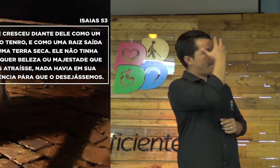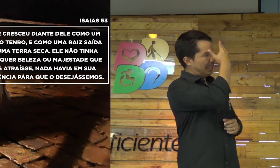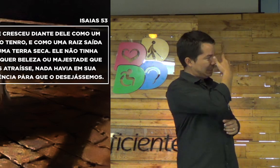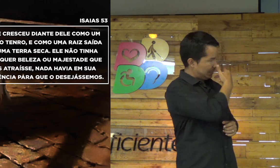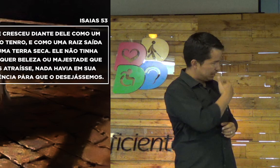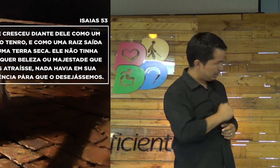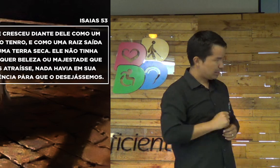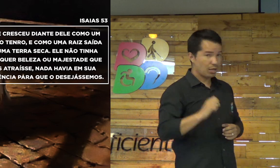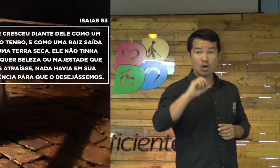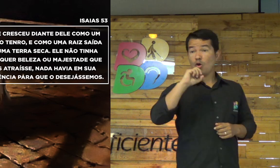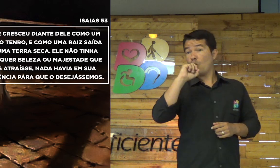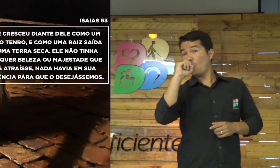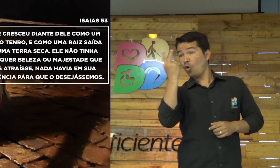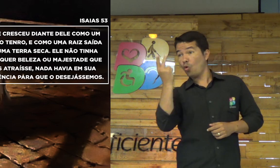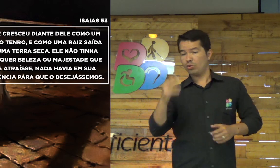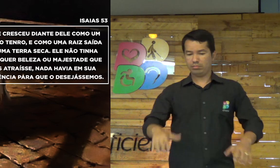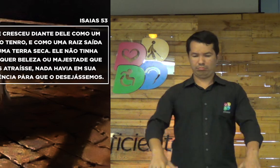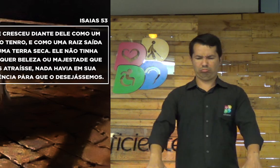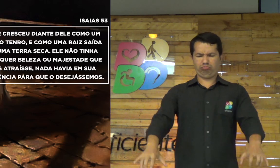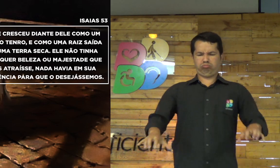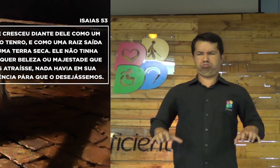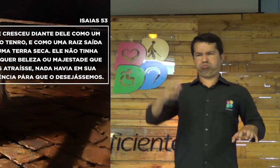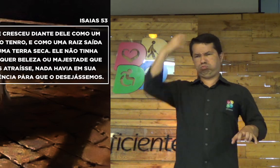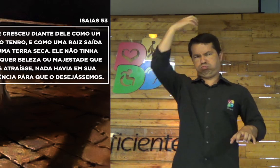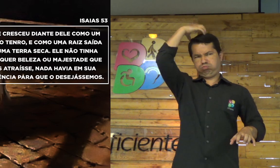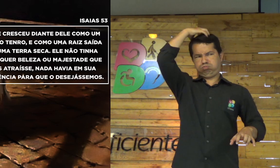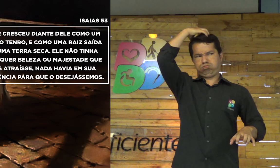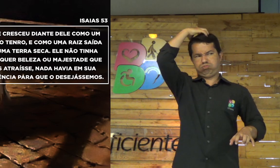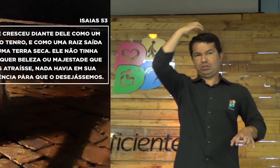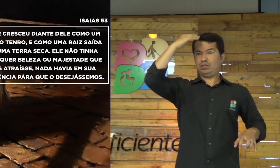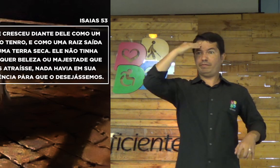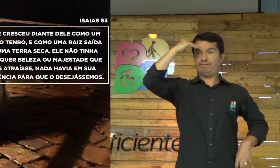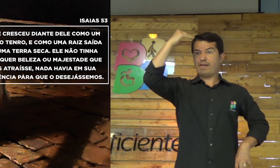Não tem beleza. Ou majestade.